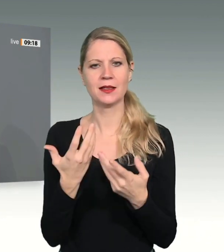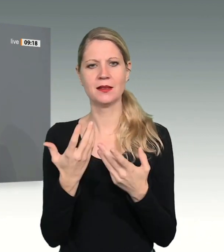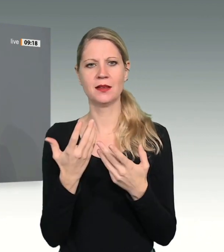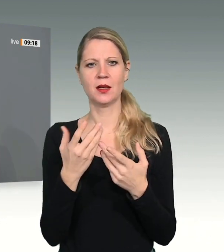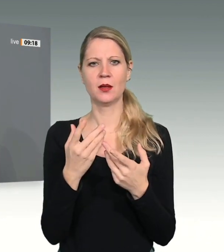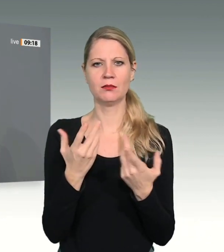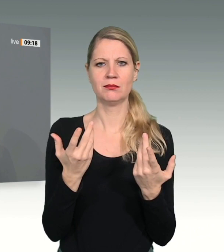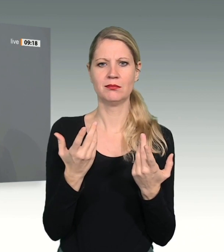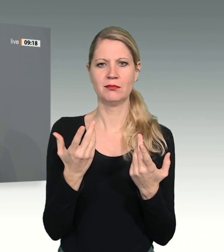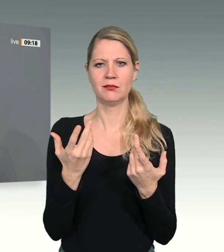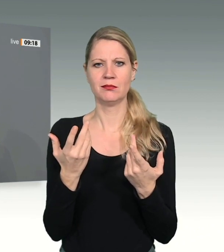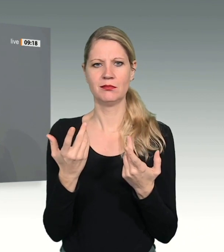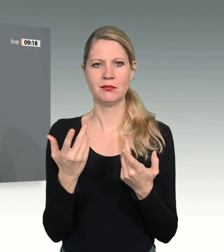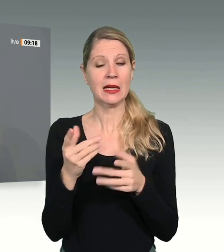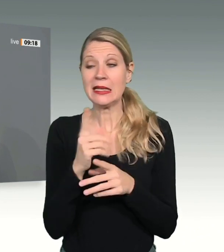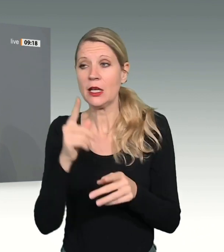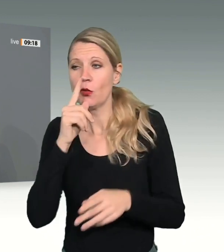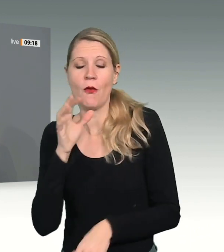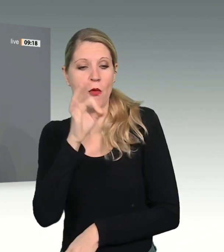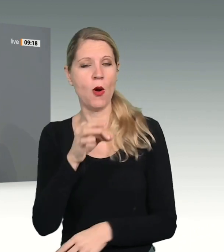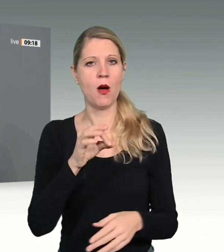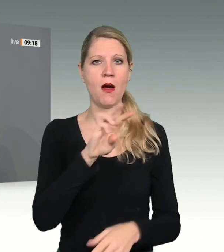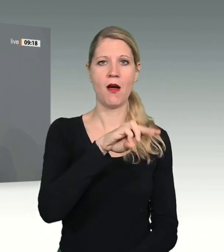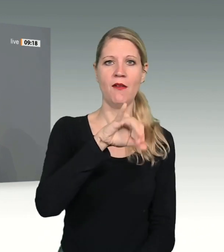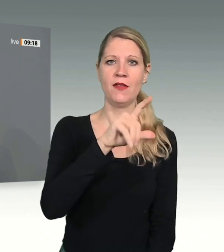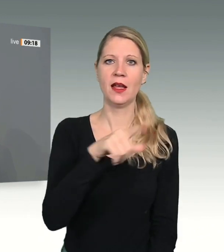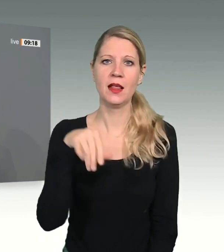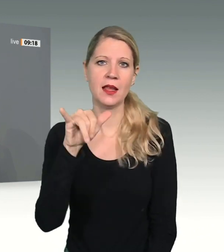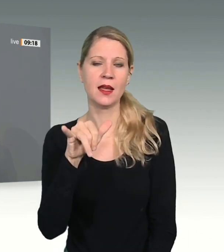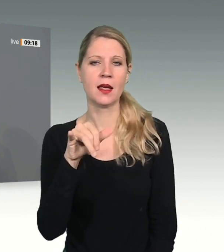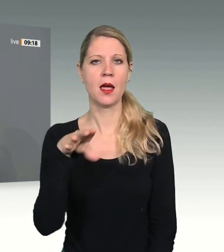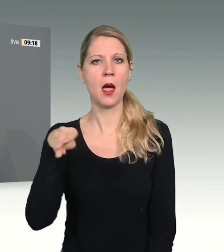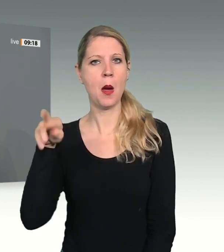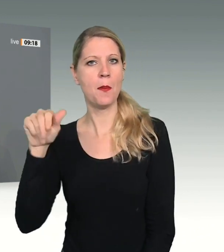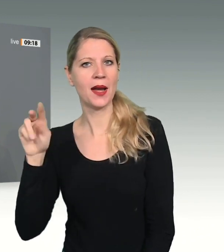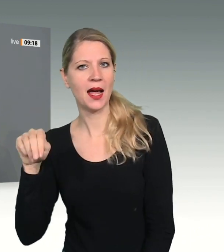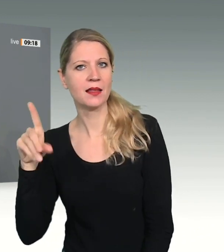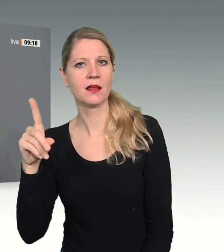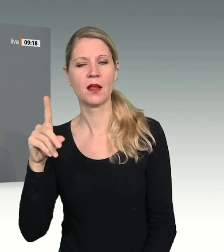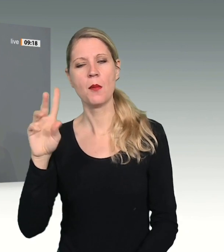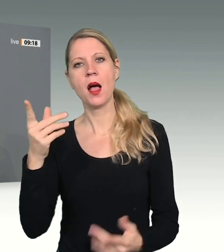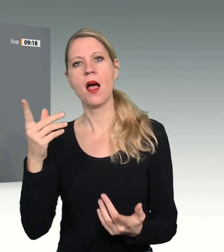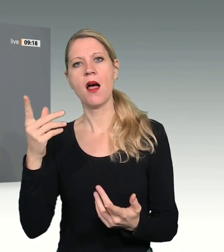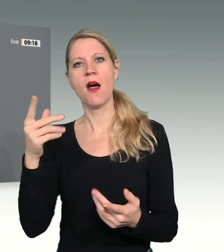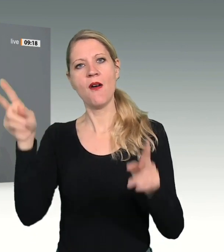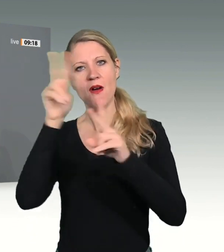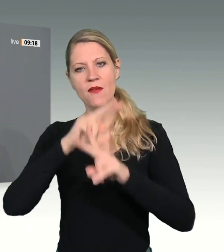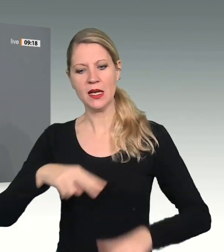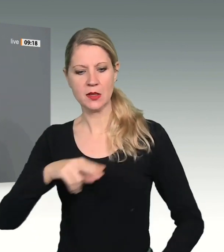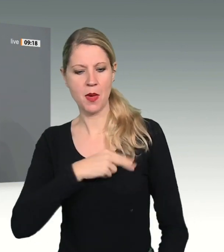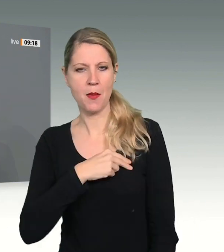Friedensnobelpreis für Willy Brandt, sondern auch mit wachsender Zustimmung in der öffentlichen Meinung honoriert wurde.